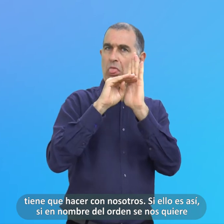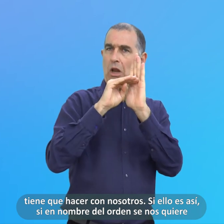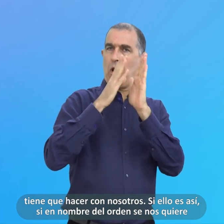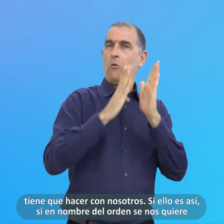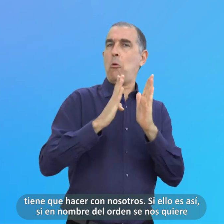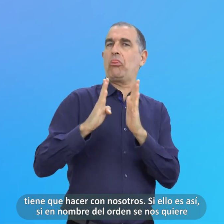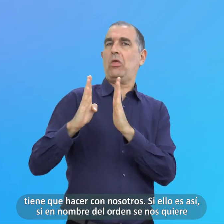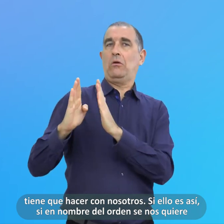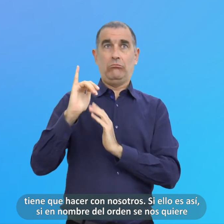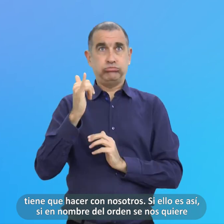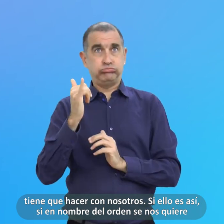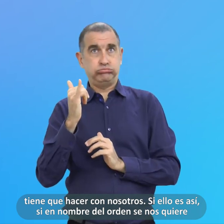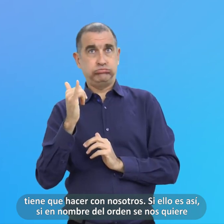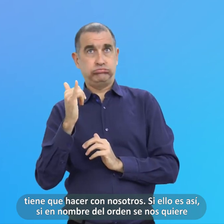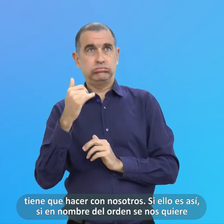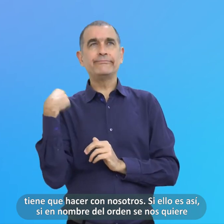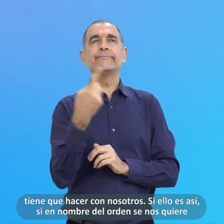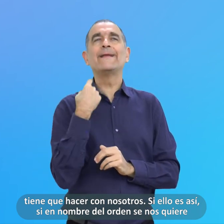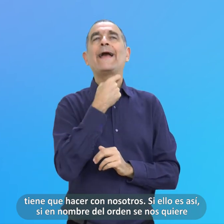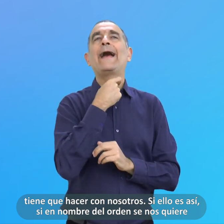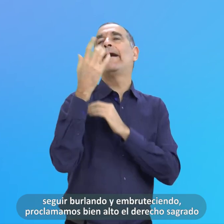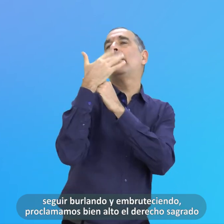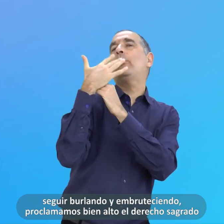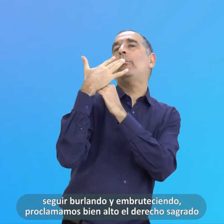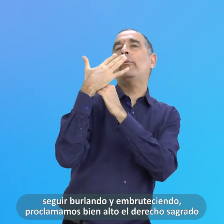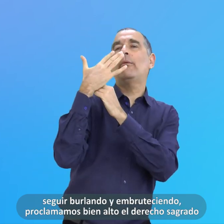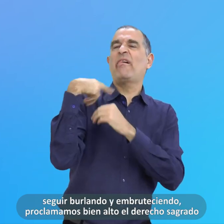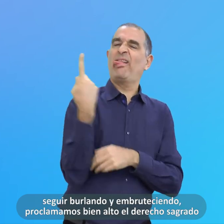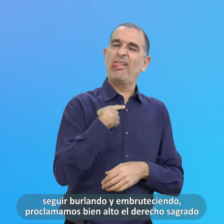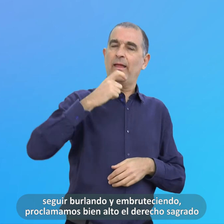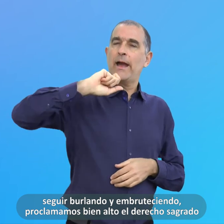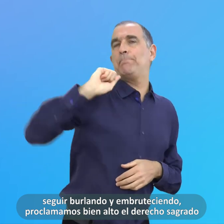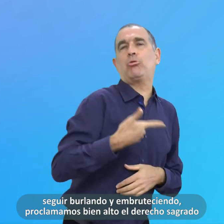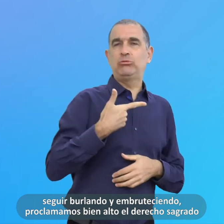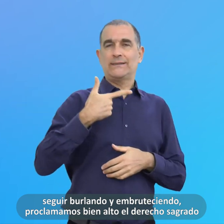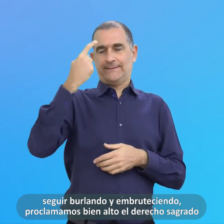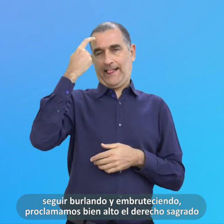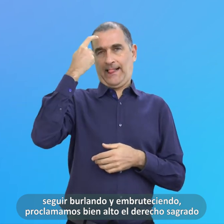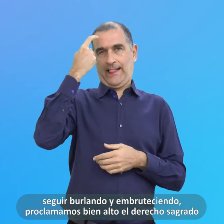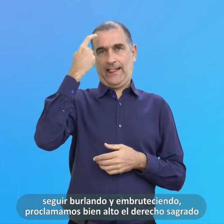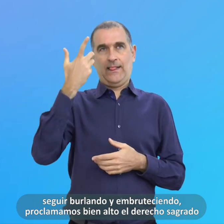Proclamamos Bien Alto El Derecho Sagrado